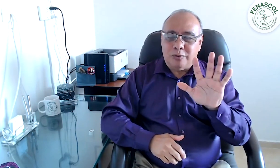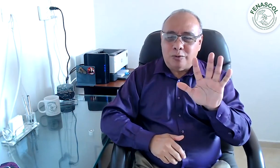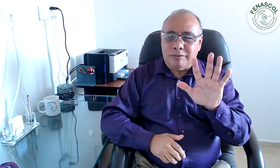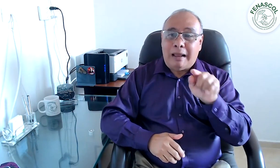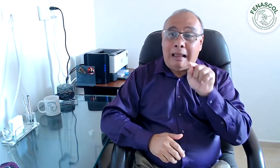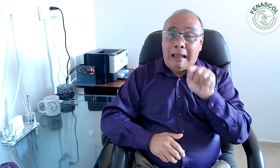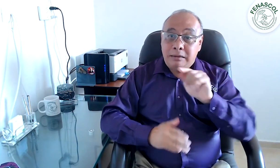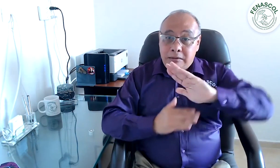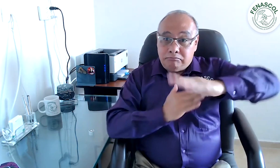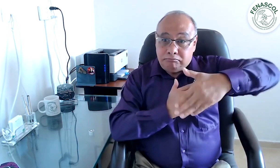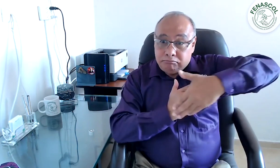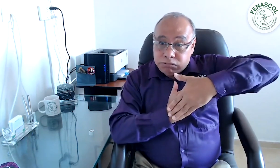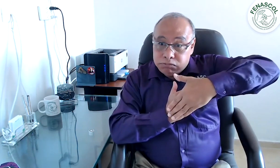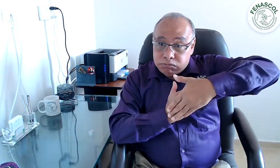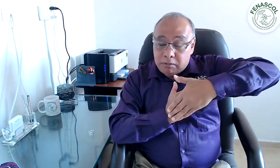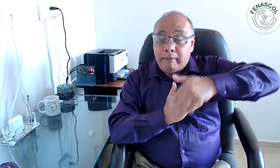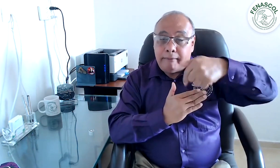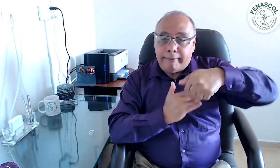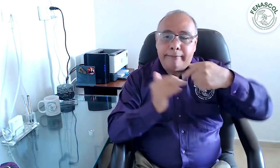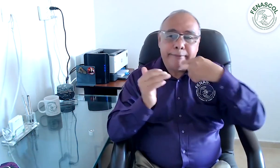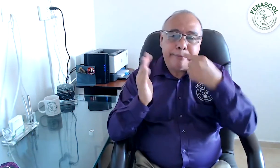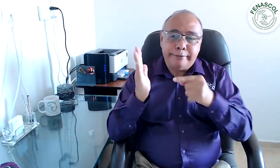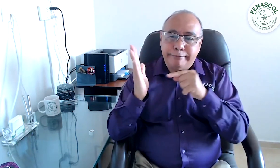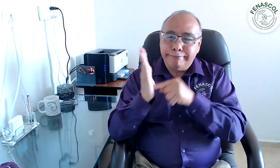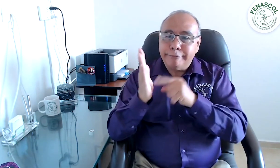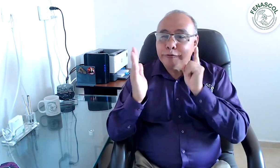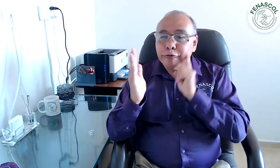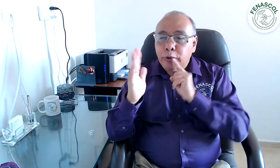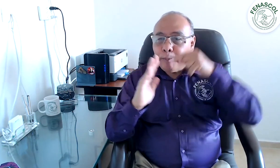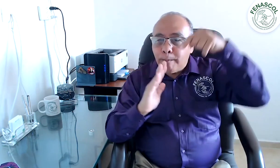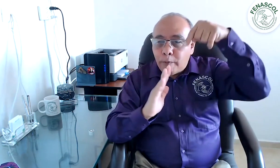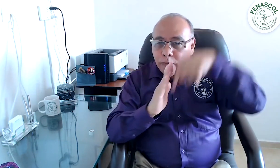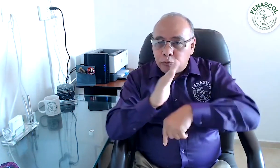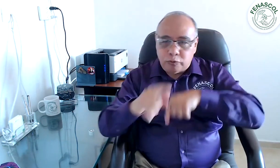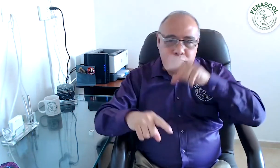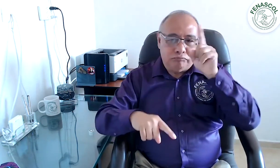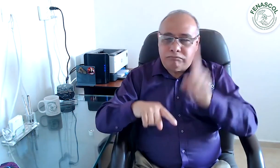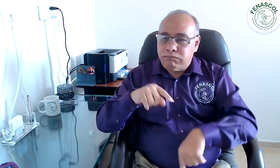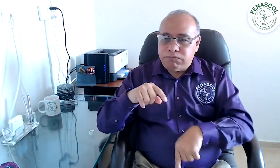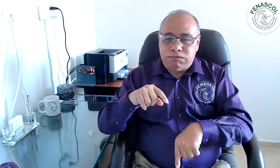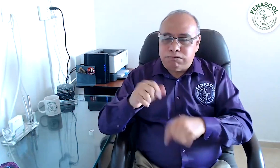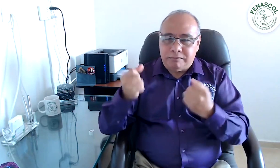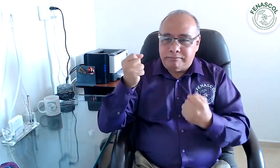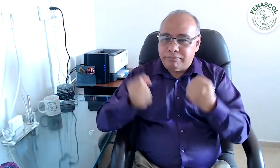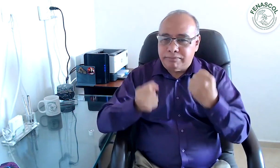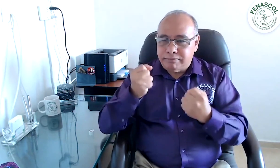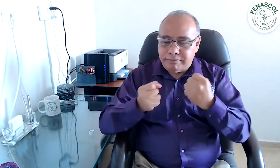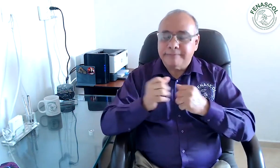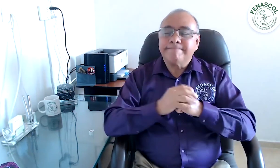1555. El anexo técnico de dicha resolución indica que las personas con sordera profunda no